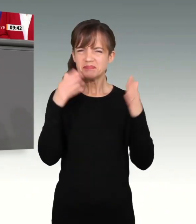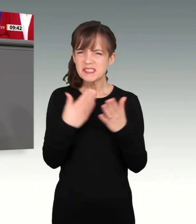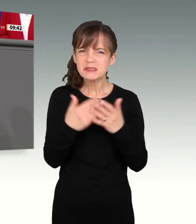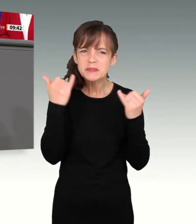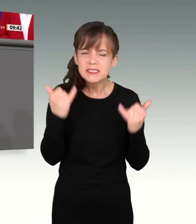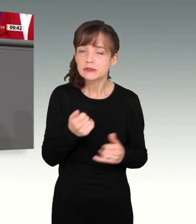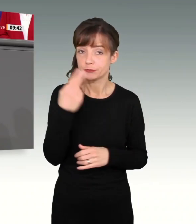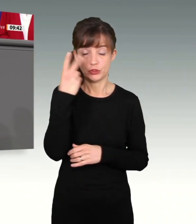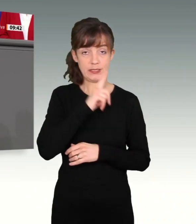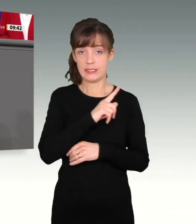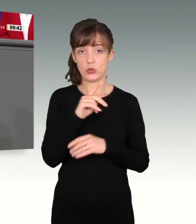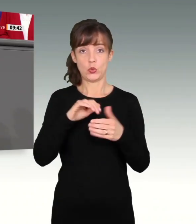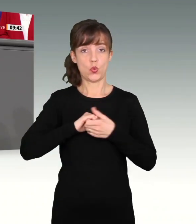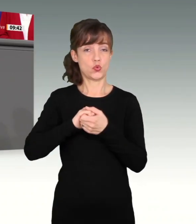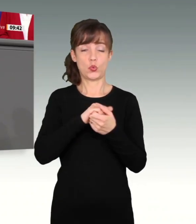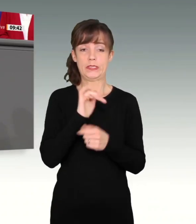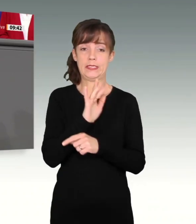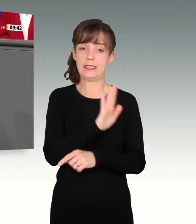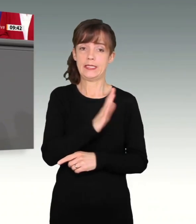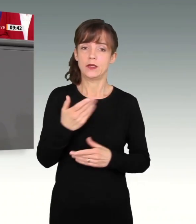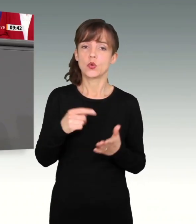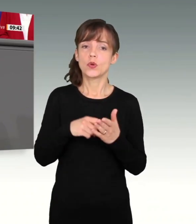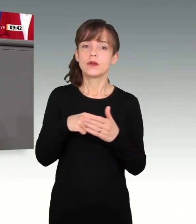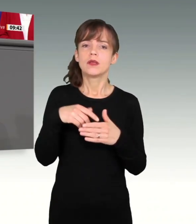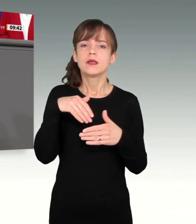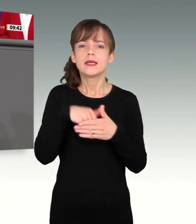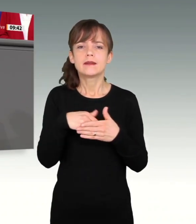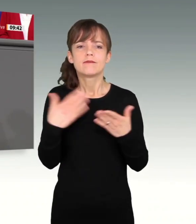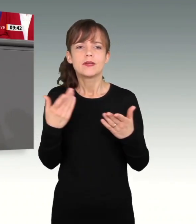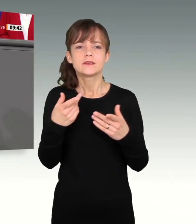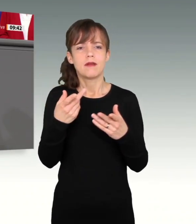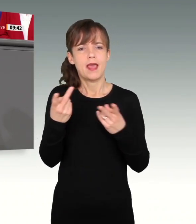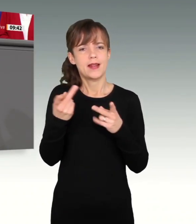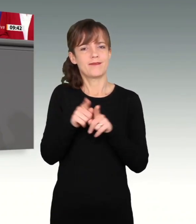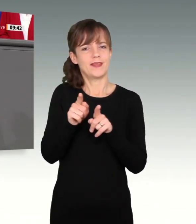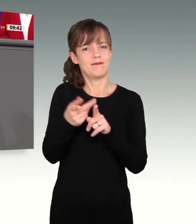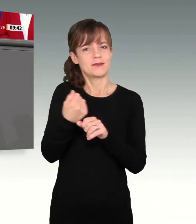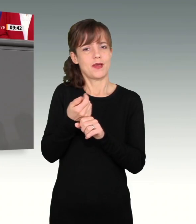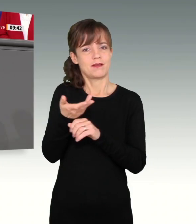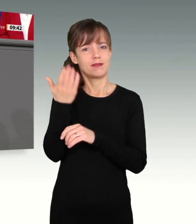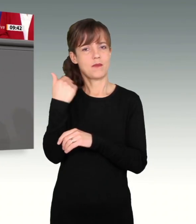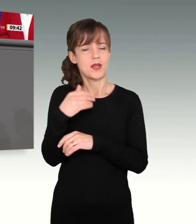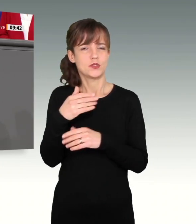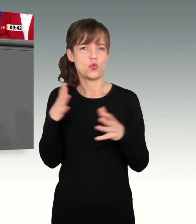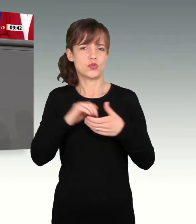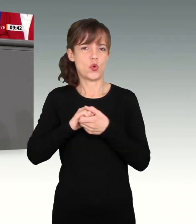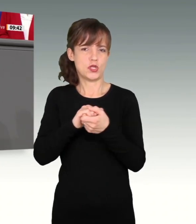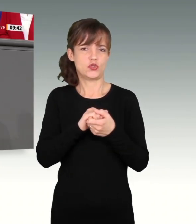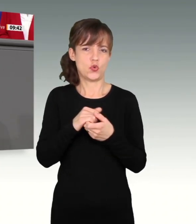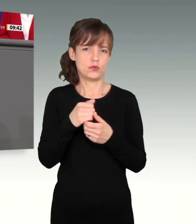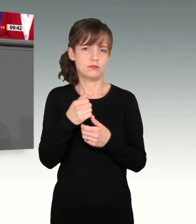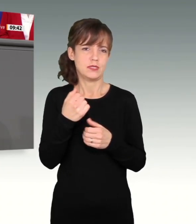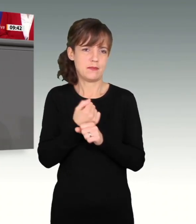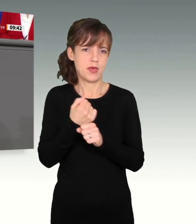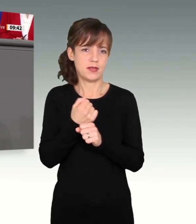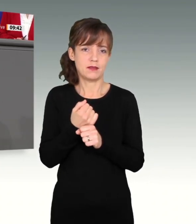dass wir damals die Große Koalition 2020 gemacht haben, sehr ähnlich. Nur ist jetzt die Union in der Opposition, und damals war